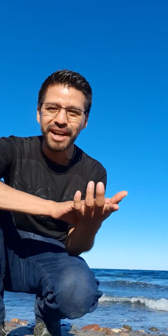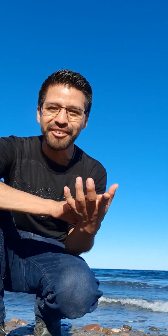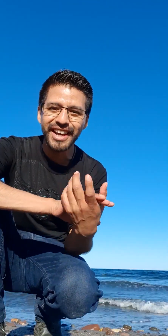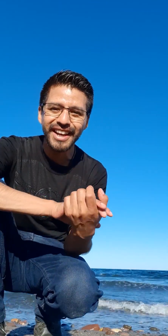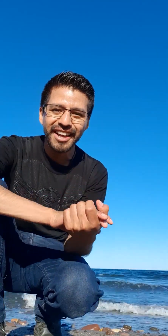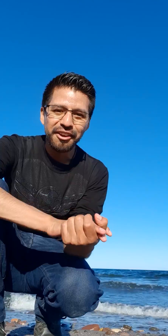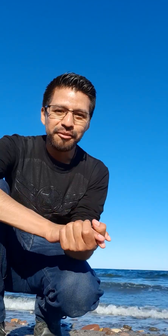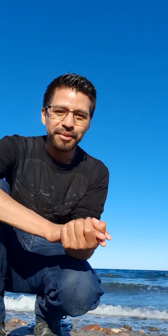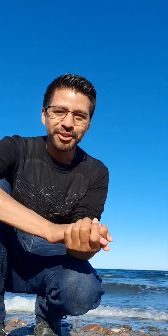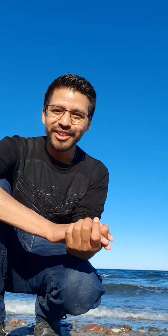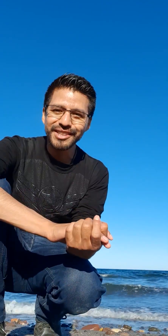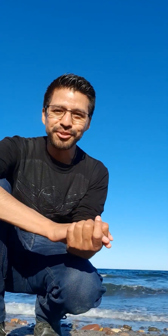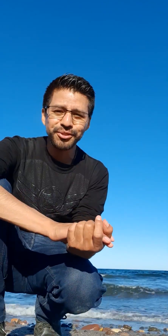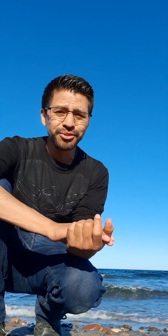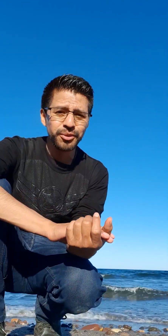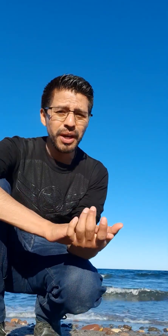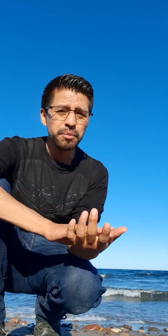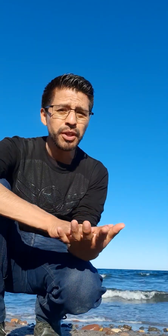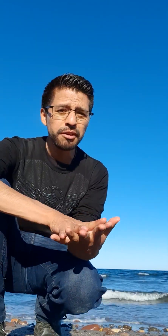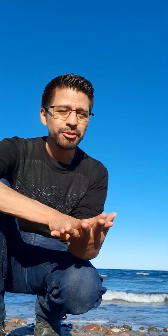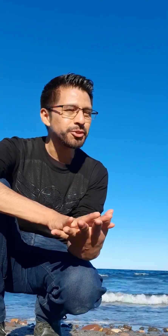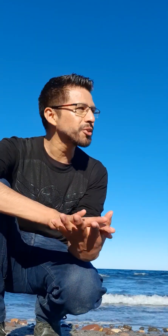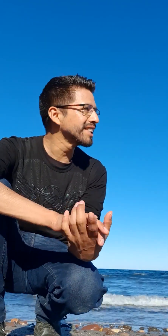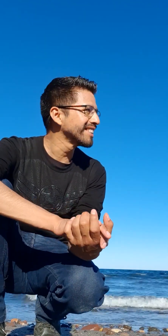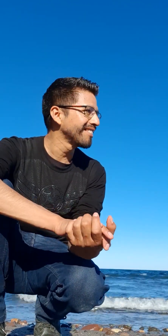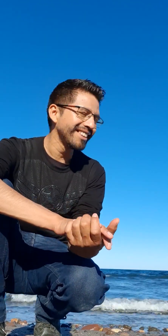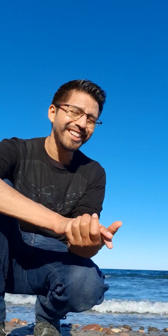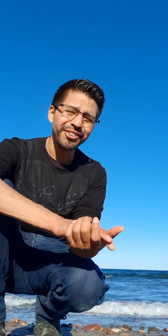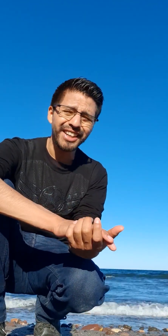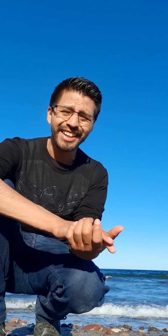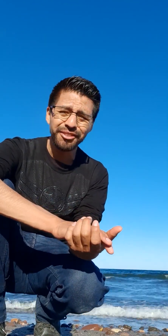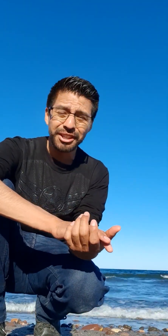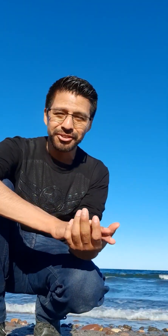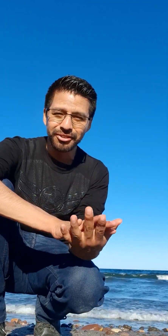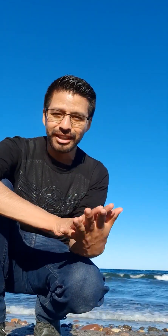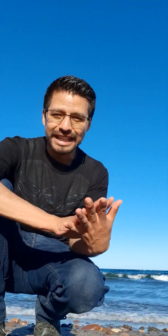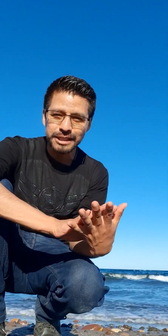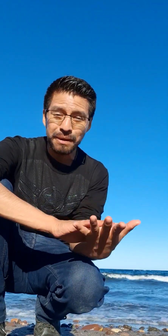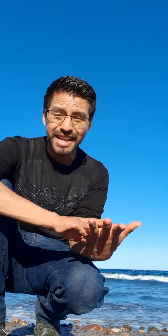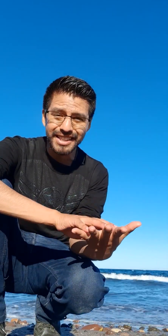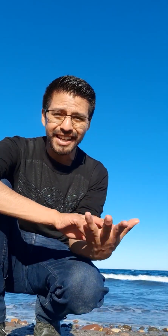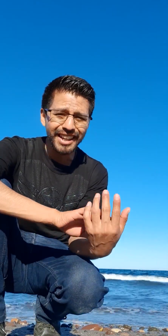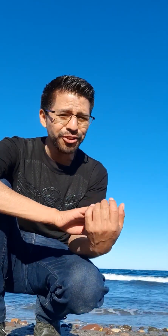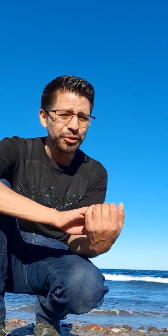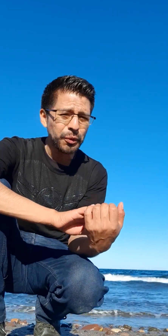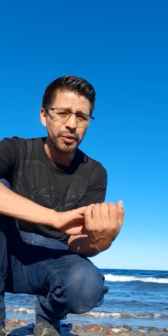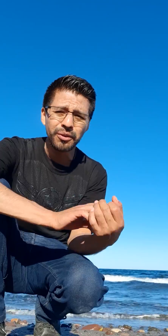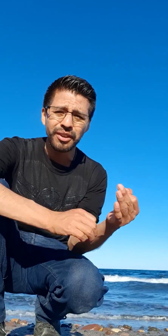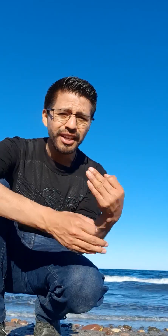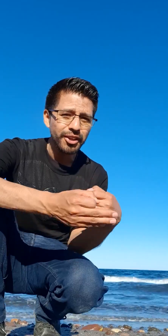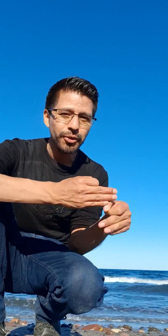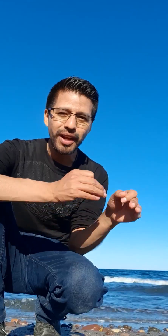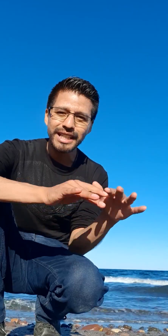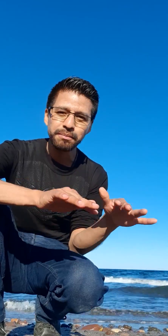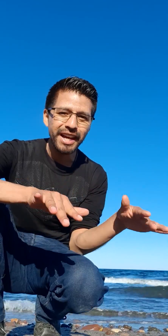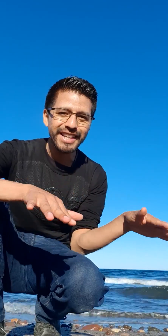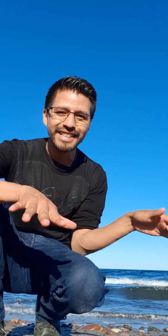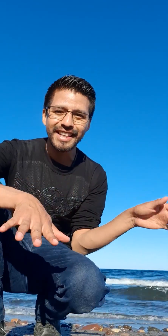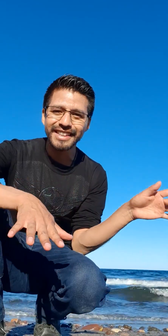palabra, pero es un lugar muy hermoso y creo que, bueno, en las playas que he ido todo, todas las playas han